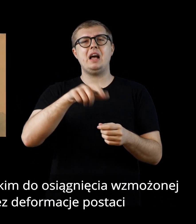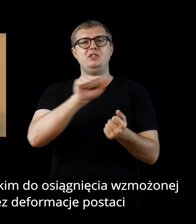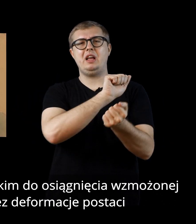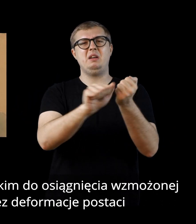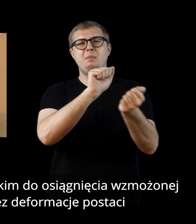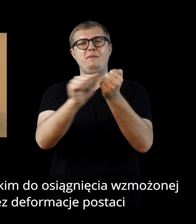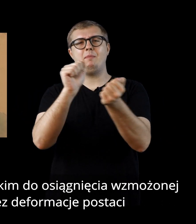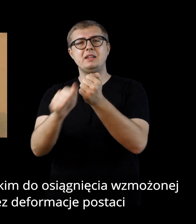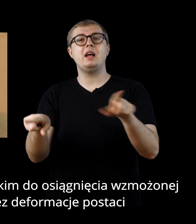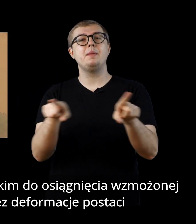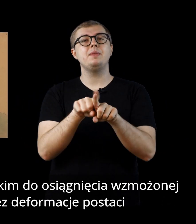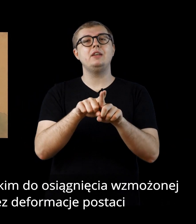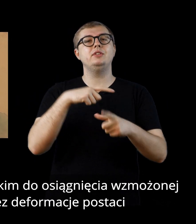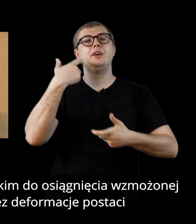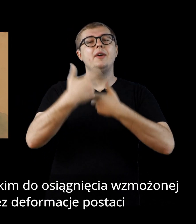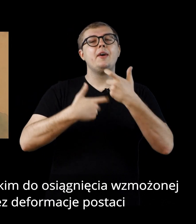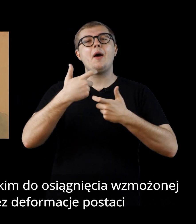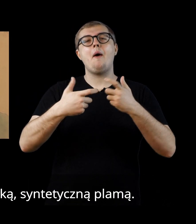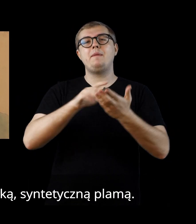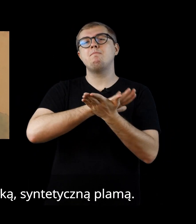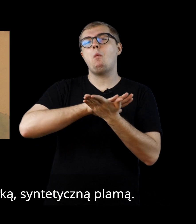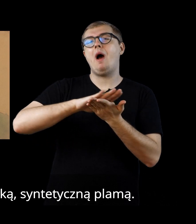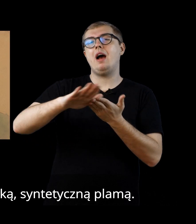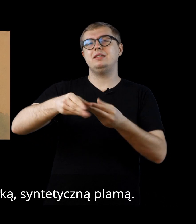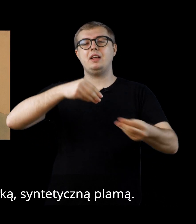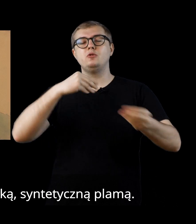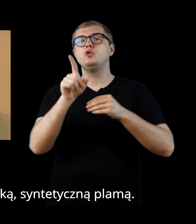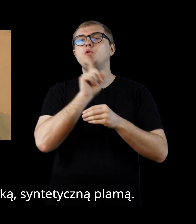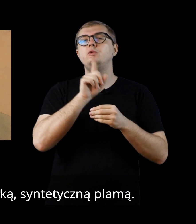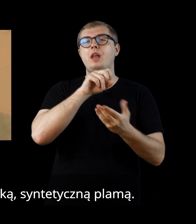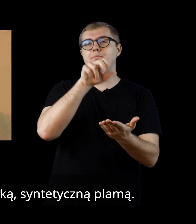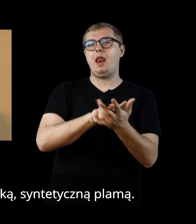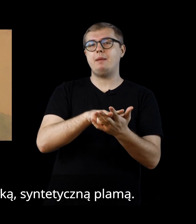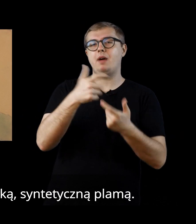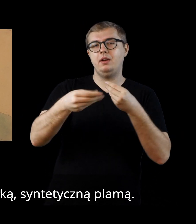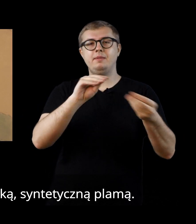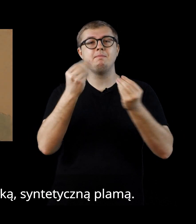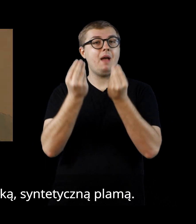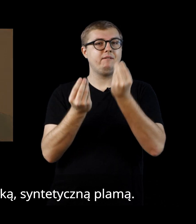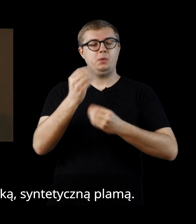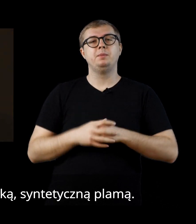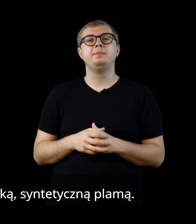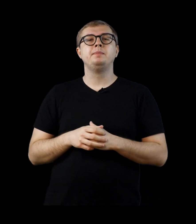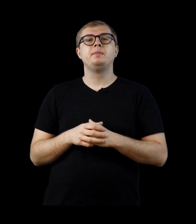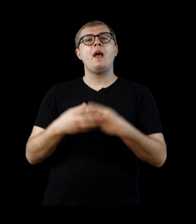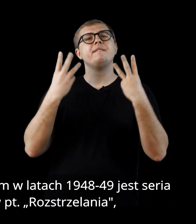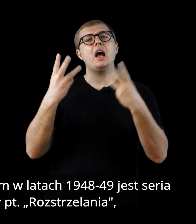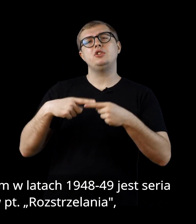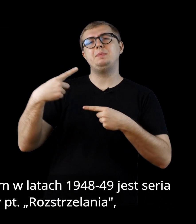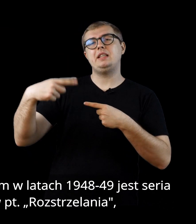ekspresji, poprzez deformację postaci i operowanie płaską, syntetyczną plamą. Ważnym cyklem